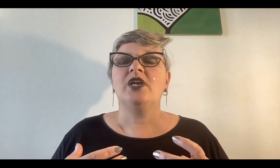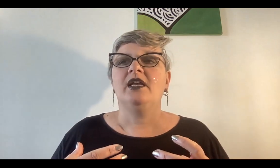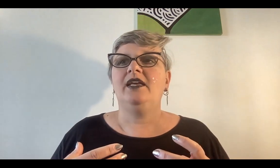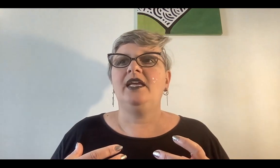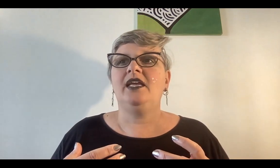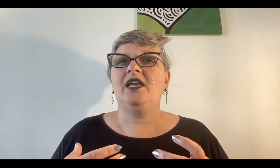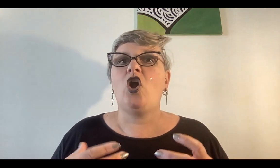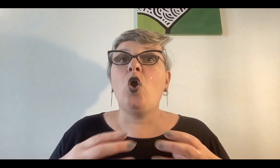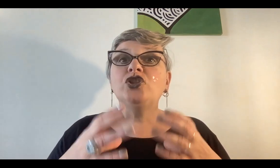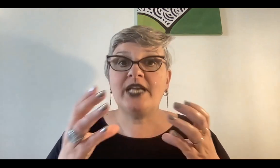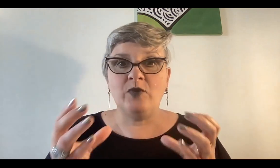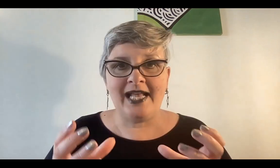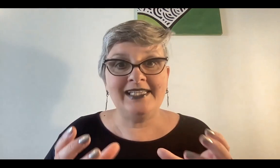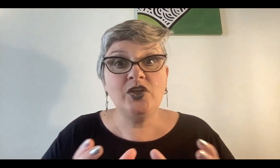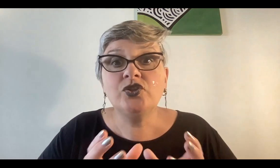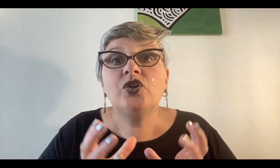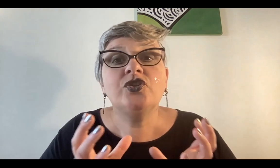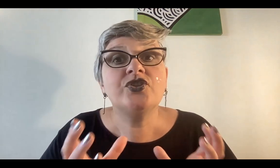otra moral y otro concepto.